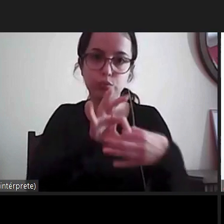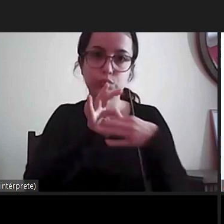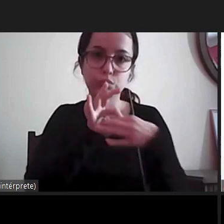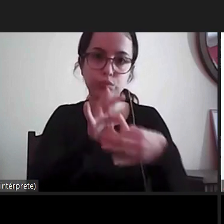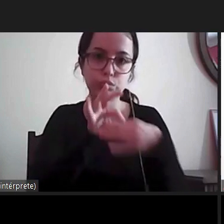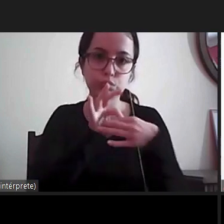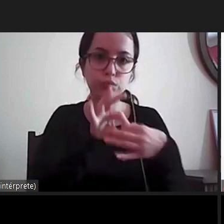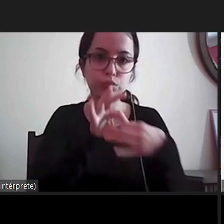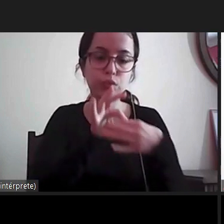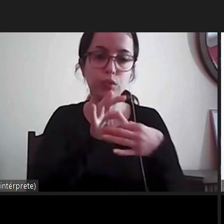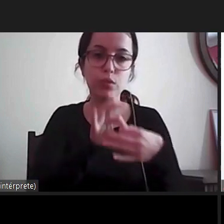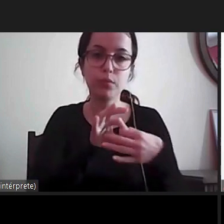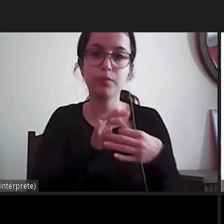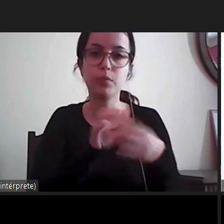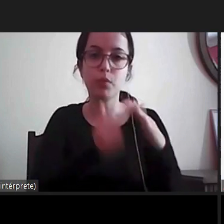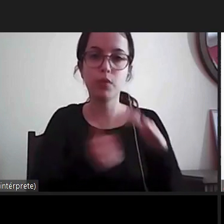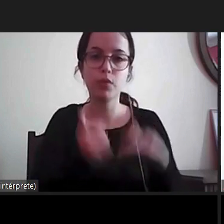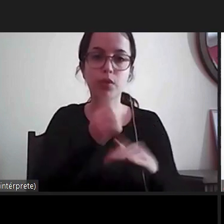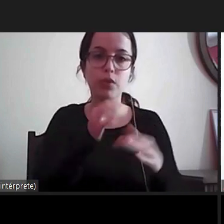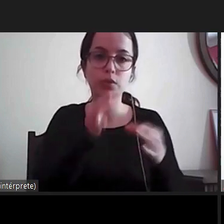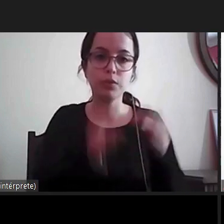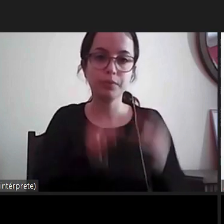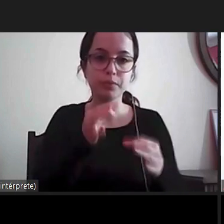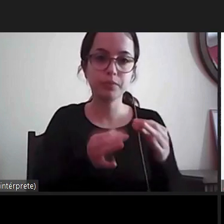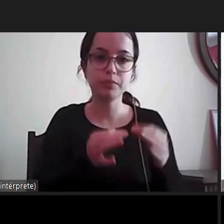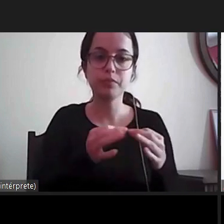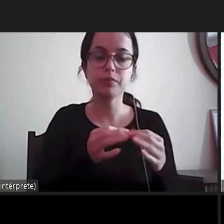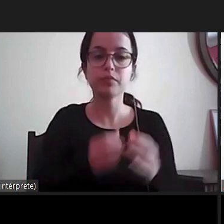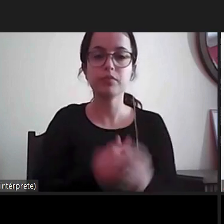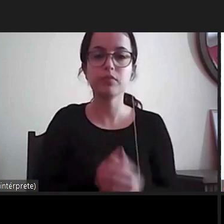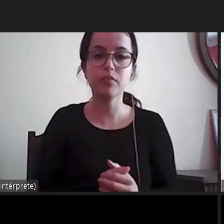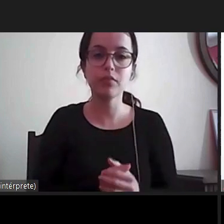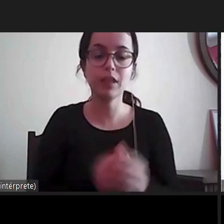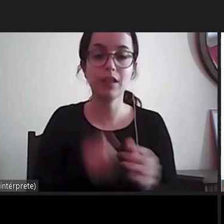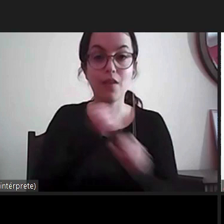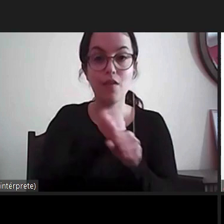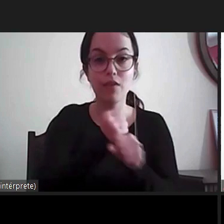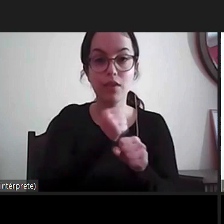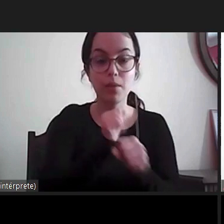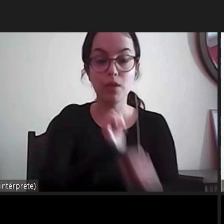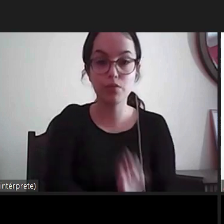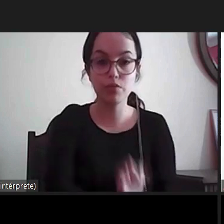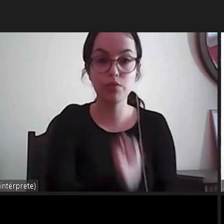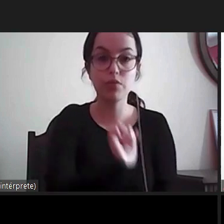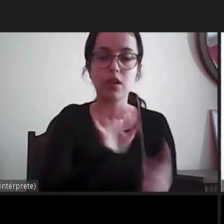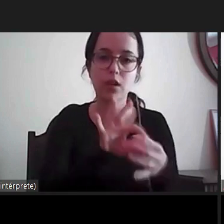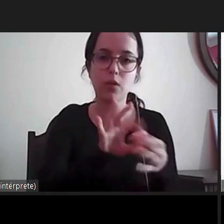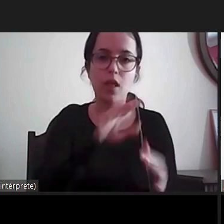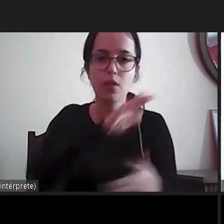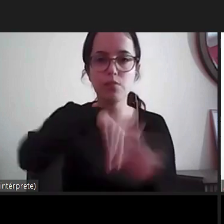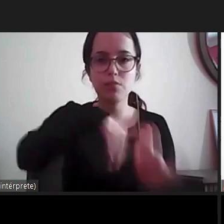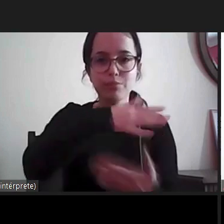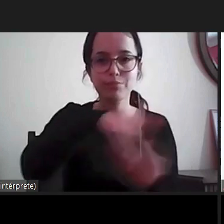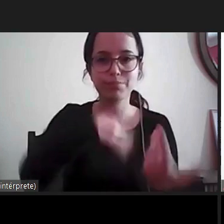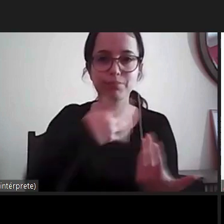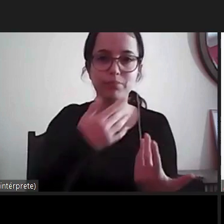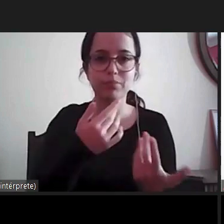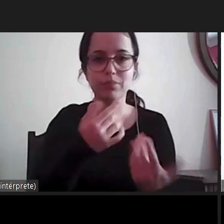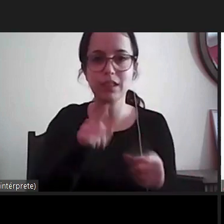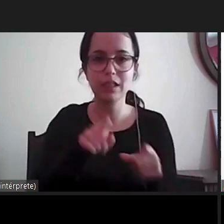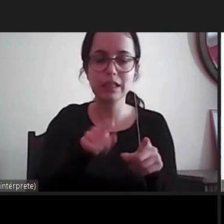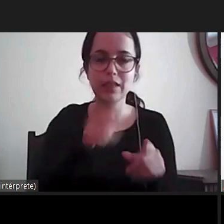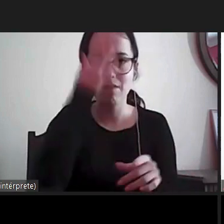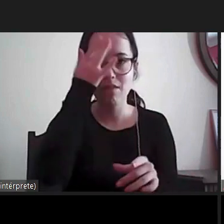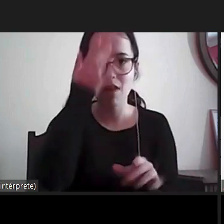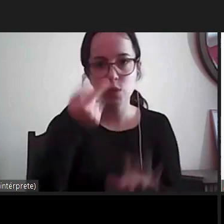portanto no estatuto do provedor e na sua forma de atuar há aqui uma mistura às vezes nem sempre muito fácil